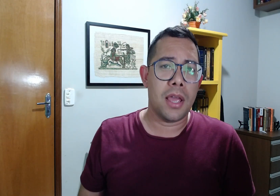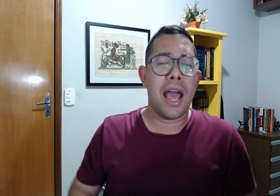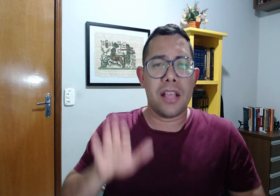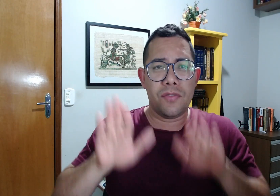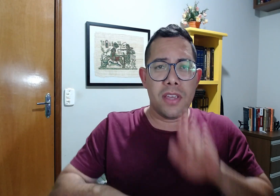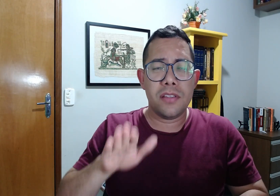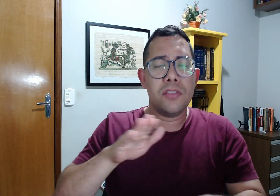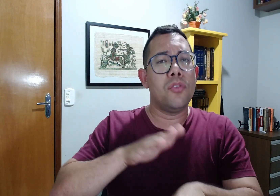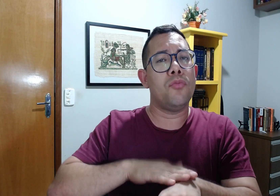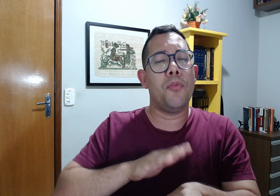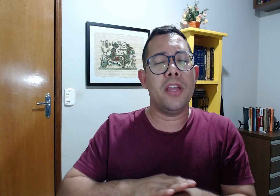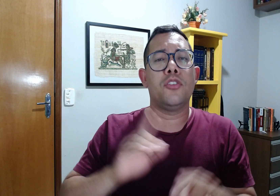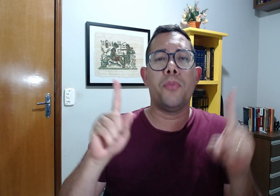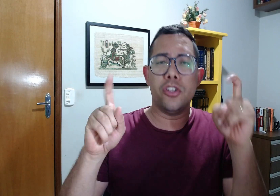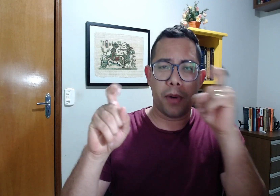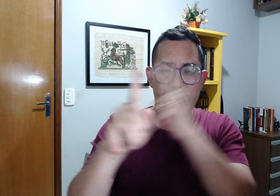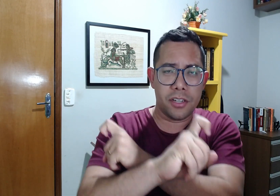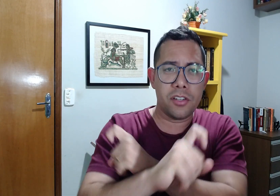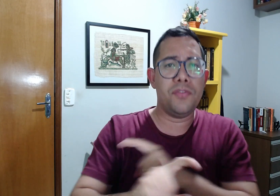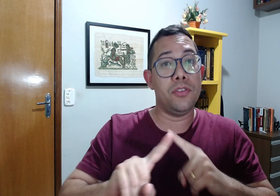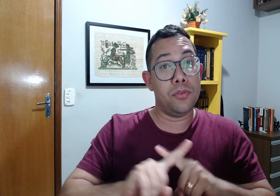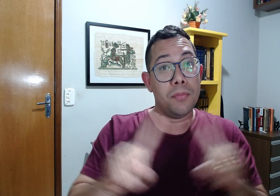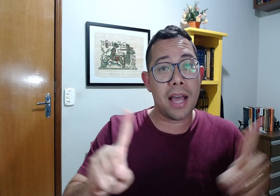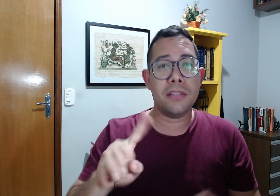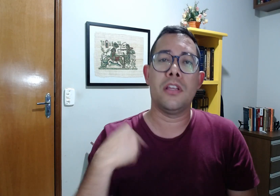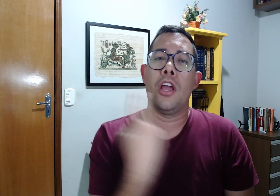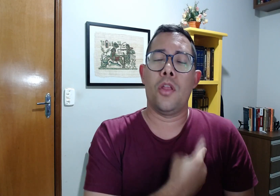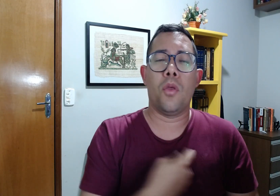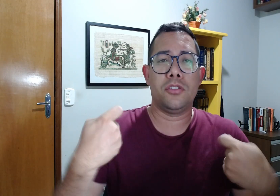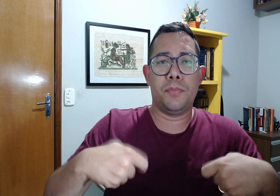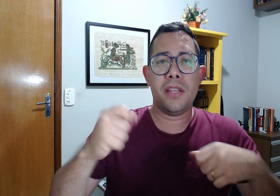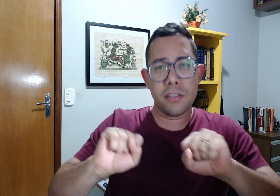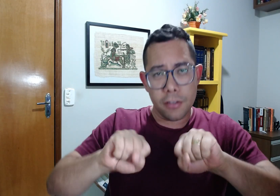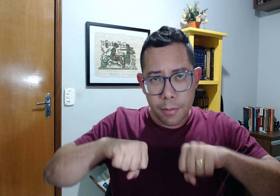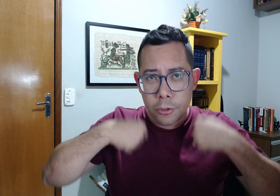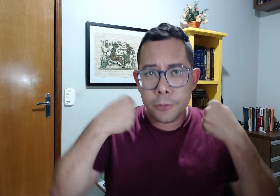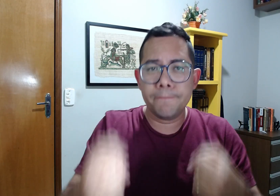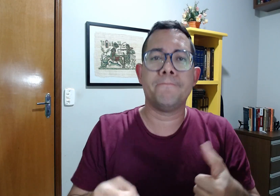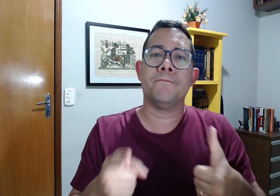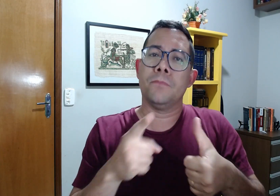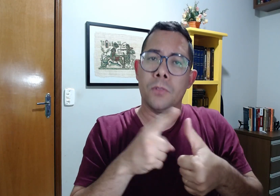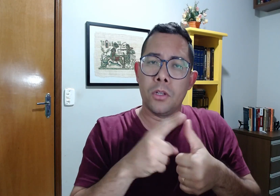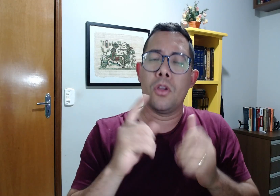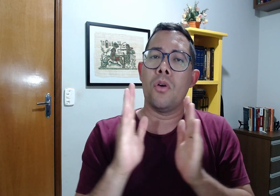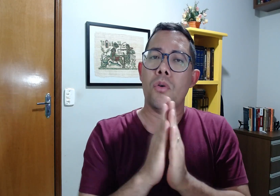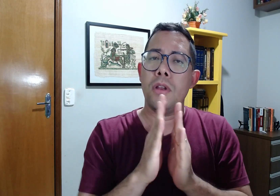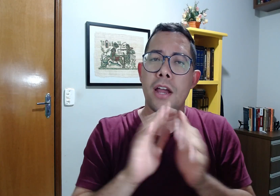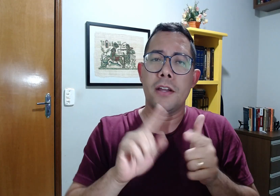Às vezes, o momento pode parecer difícil, mas nós precisamos orar,